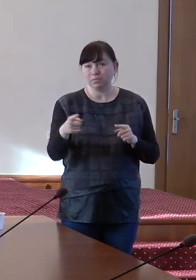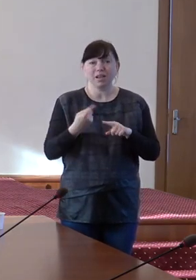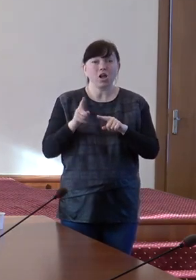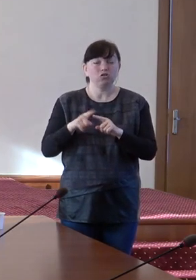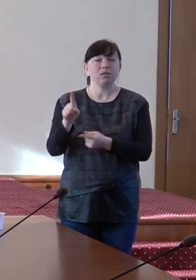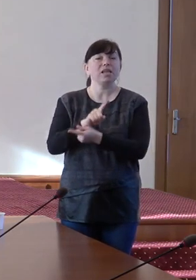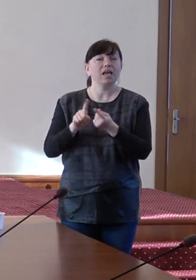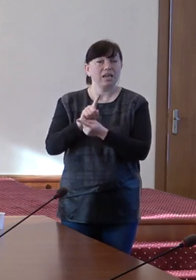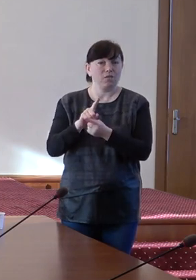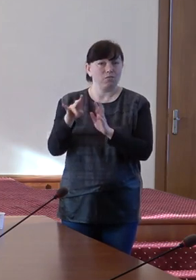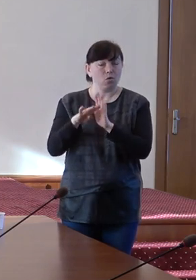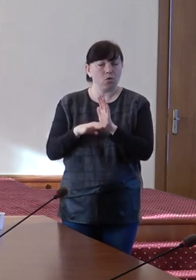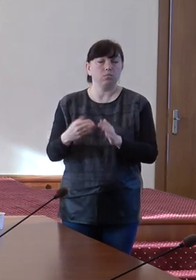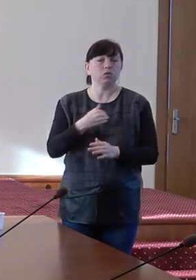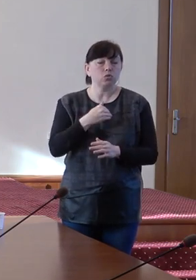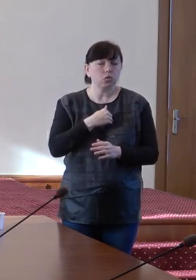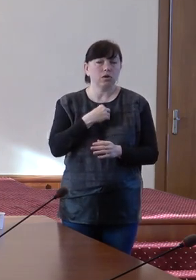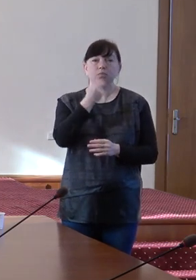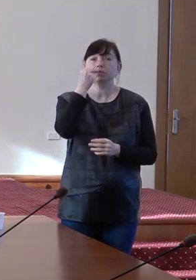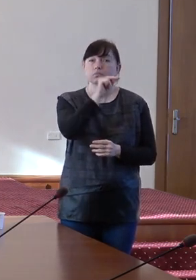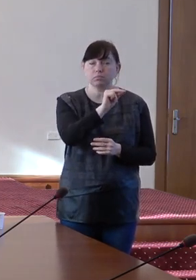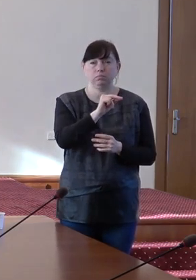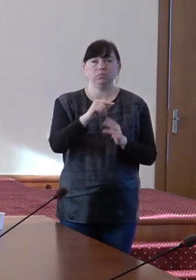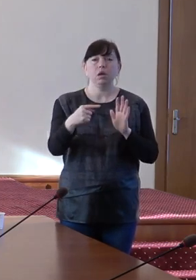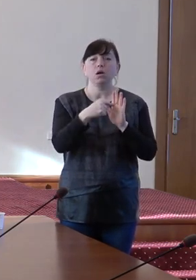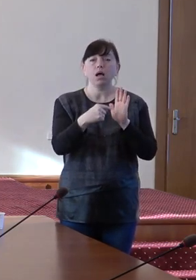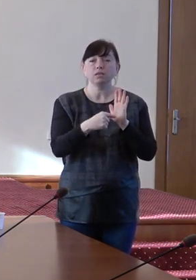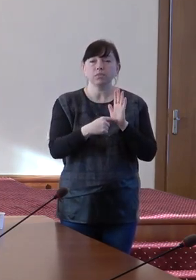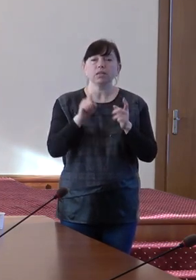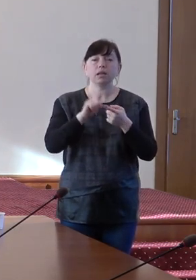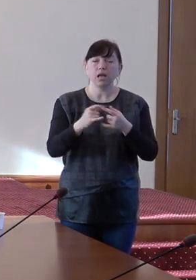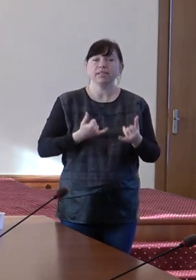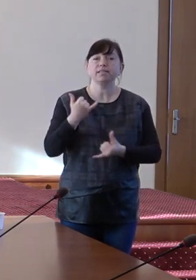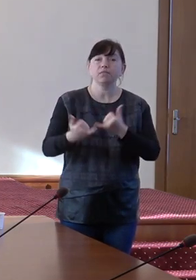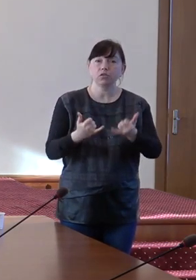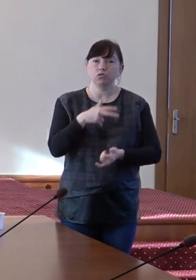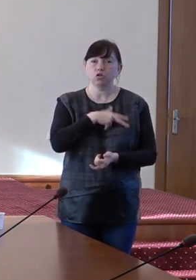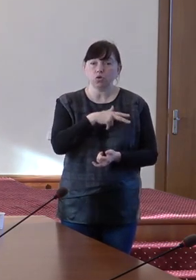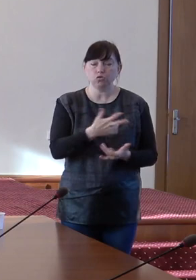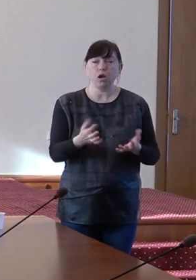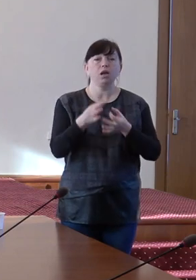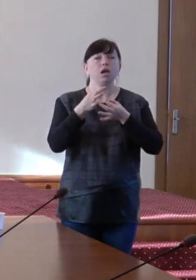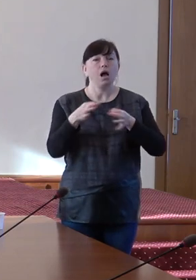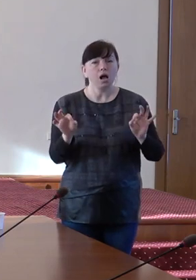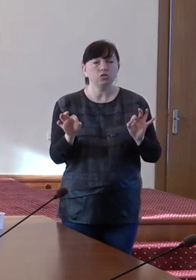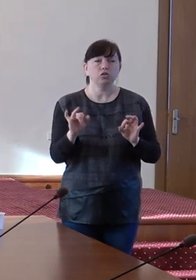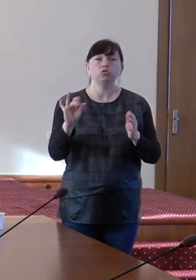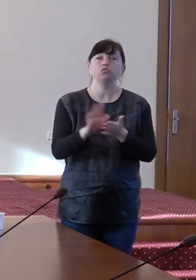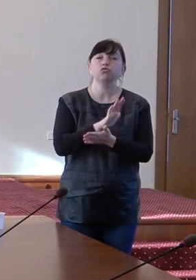reformă, ne dorim să consolidăm aspectele legate de serviciile sociale, de accesul și